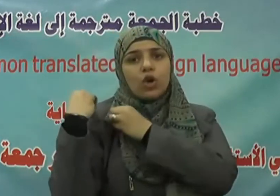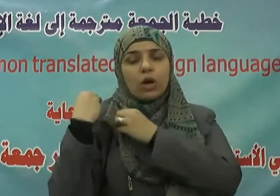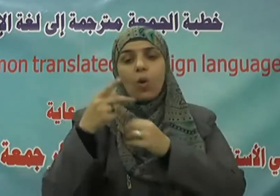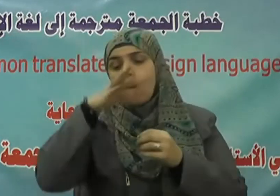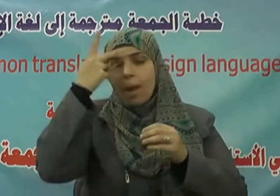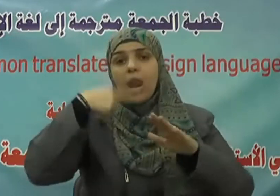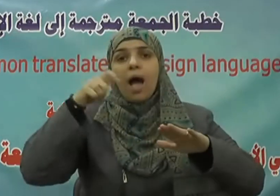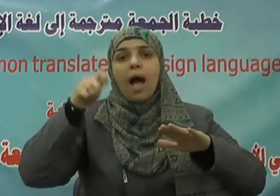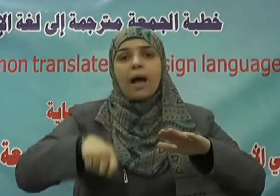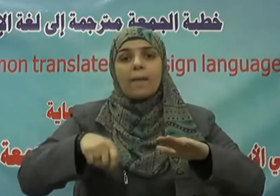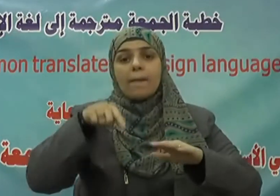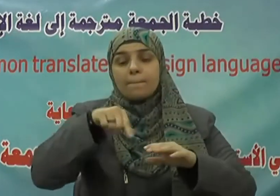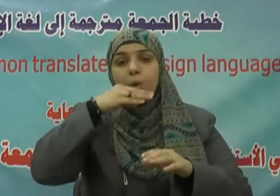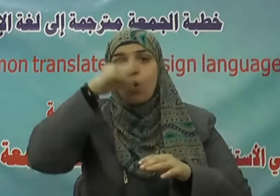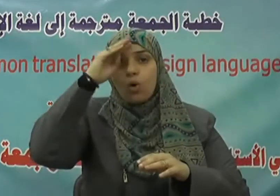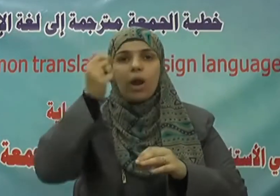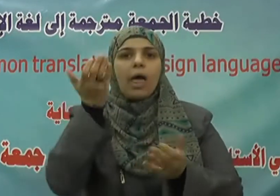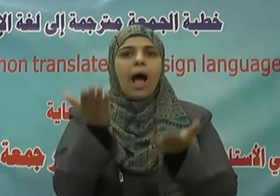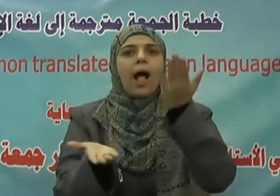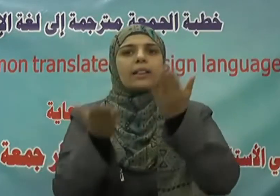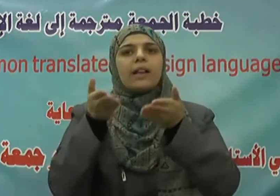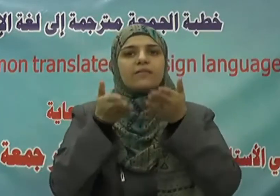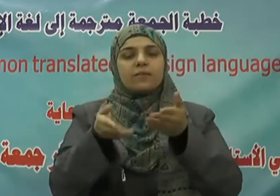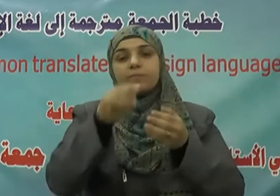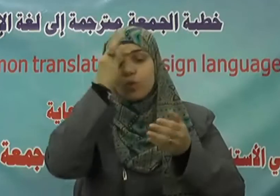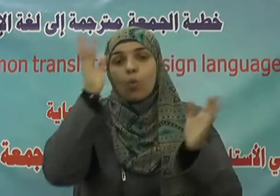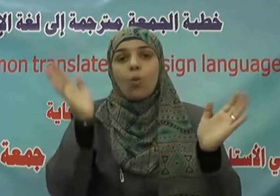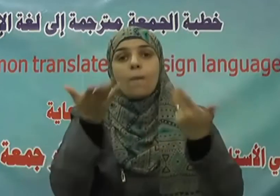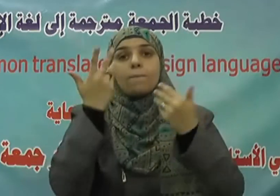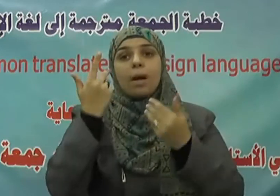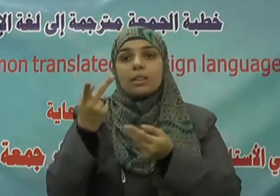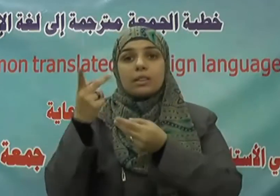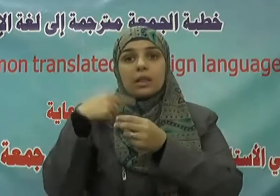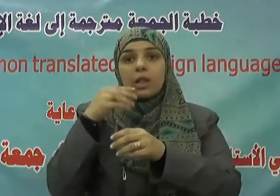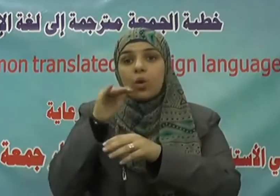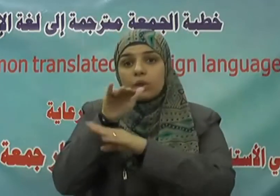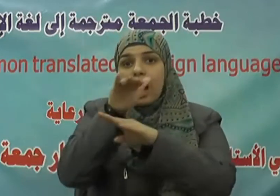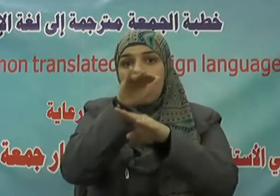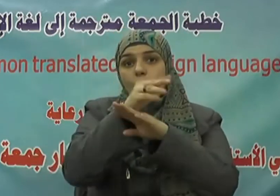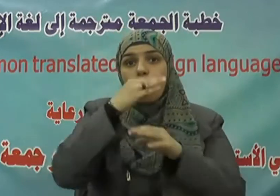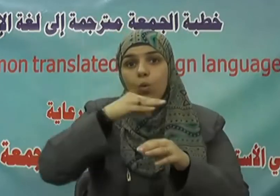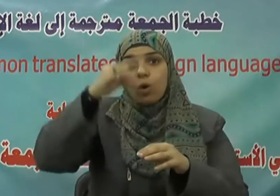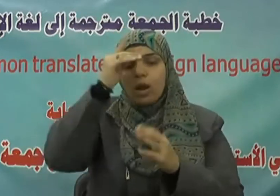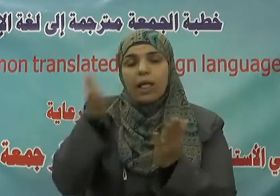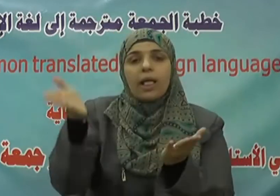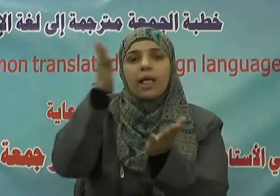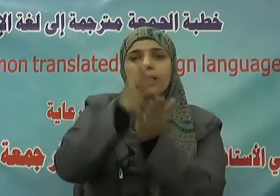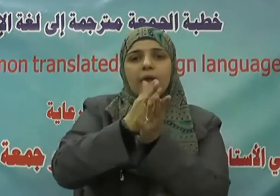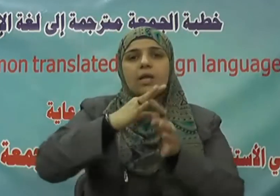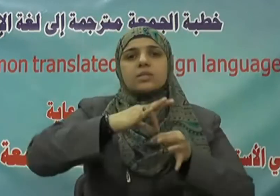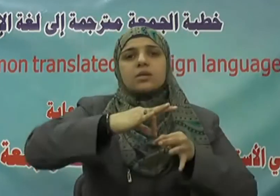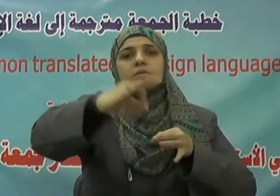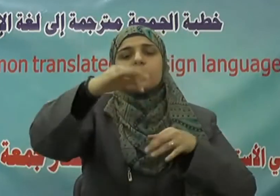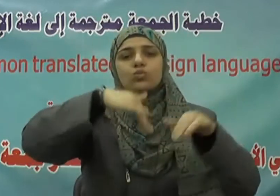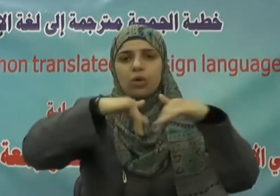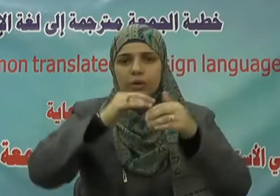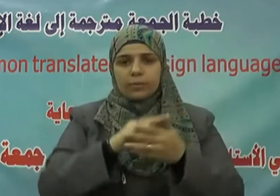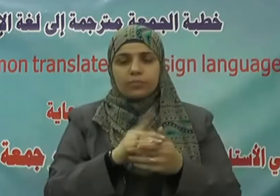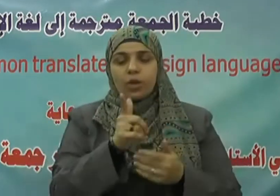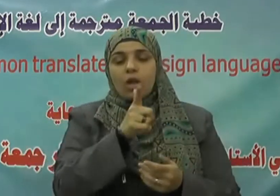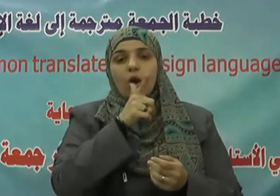عدل ومن دعا إليه هدي إلى صراط مستقيم يقول الحق